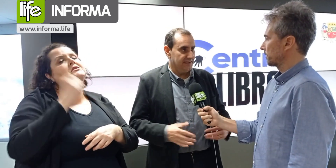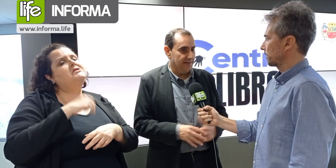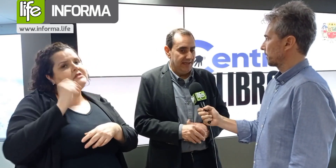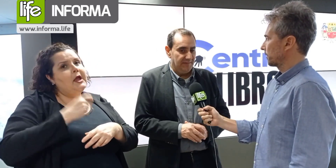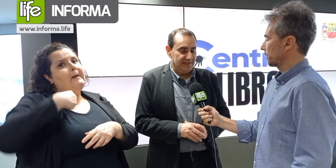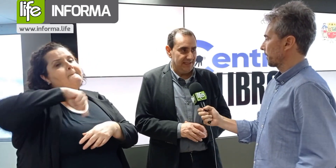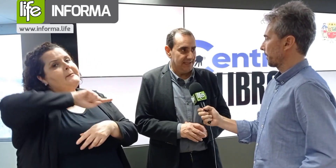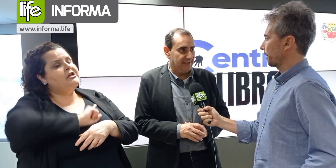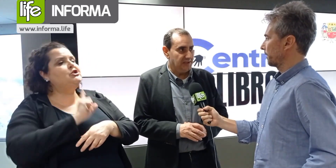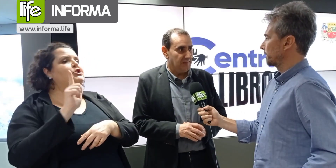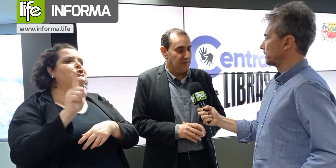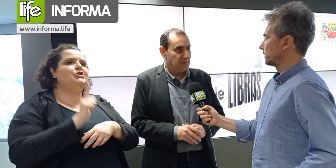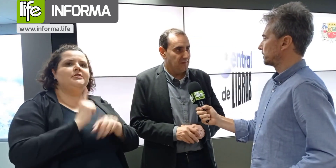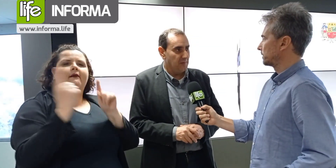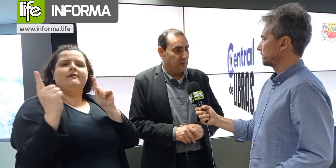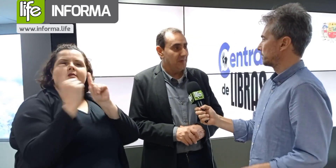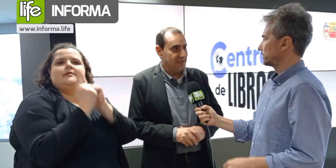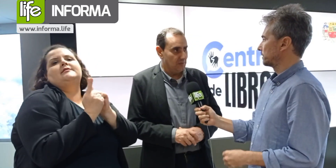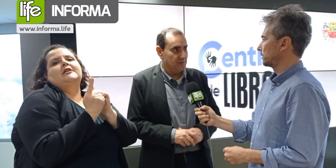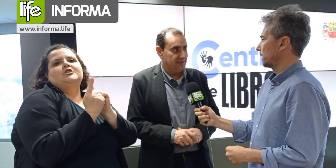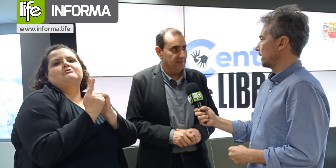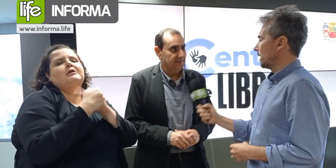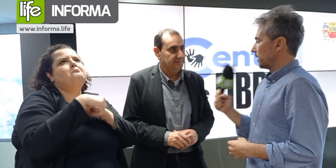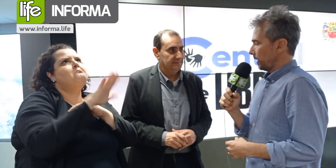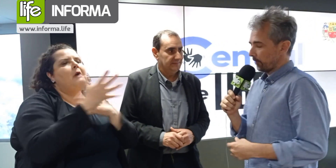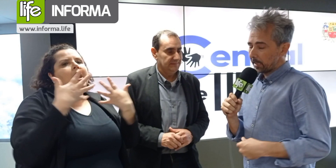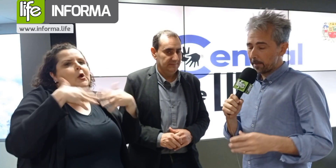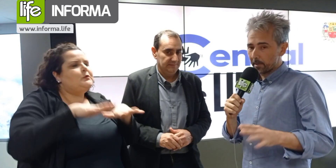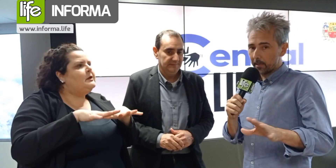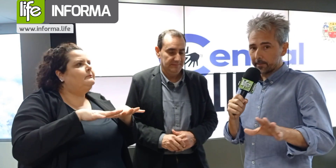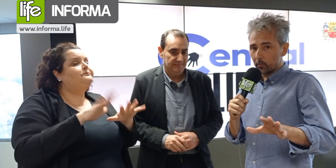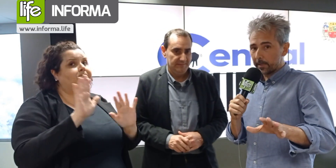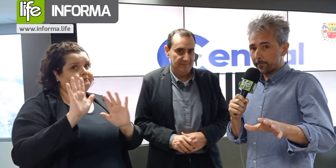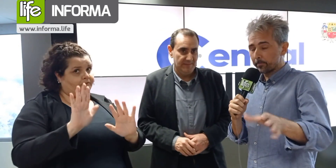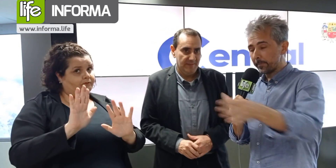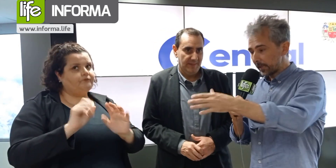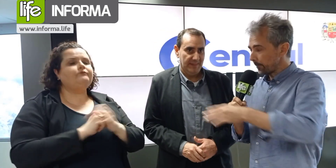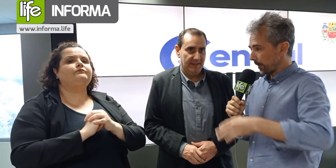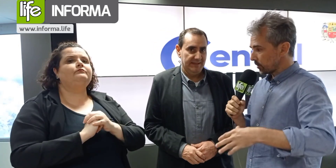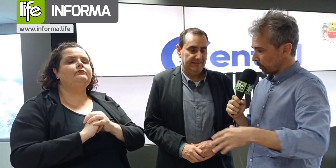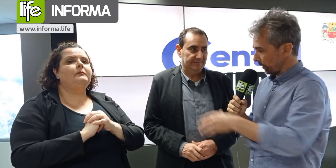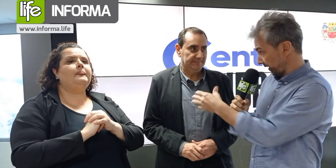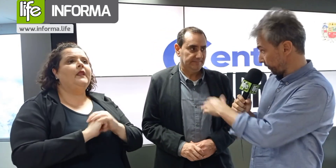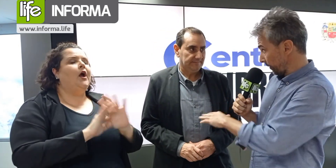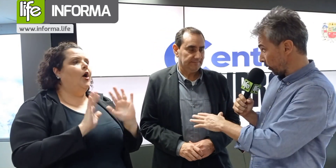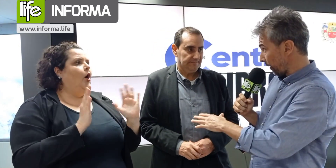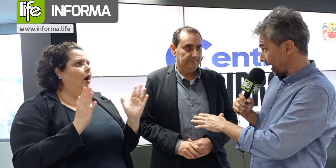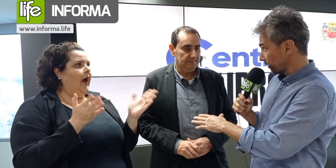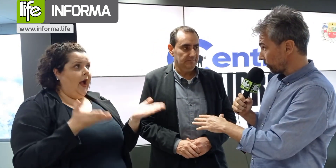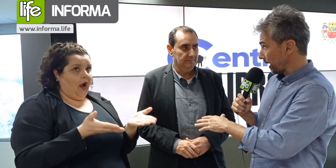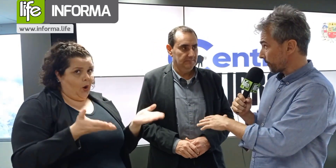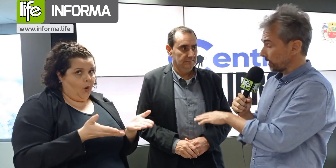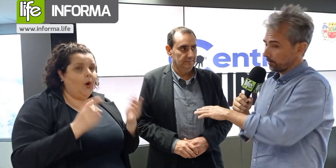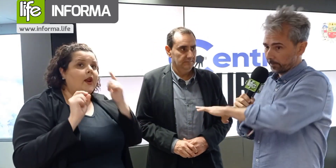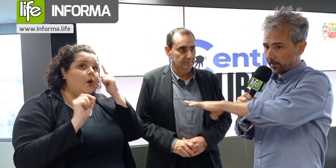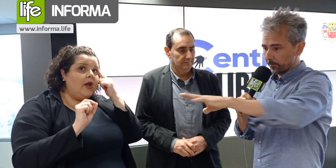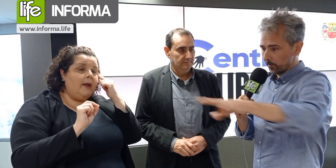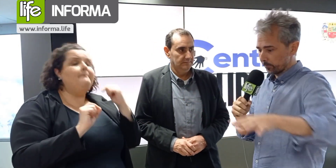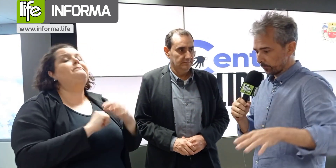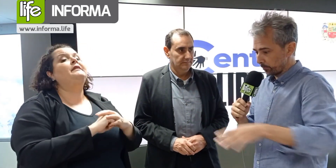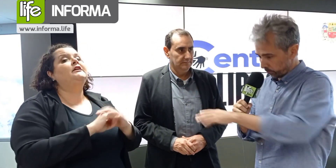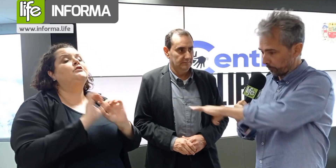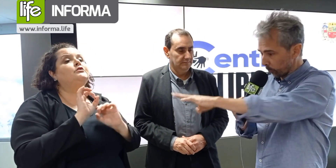para que a gente possa fazer esse atendimento de forma muito mais inclusiva. Vale lembrar, então, que primeiramente, nesse primeiro passo, é para